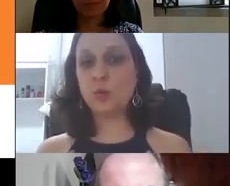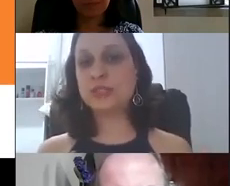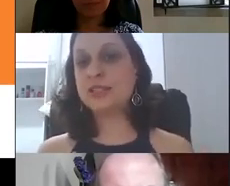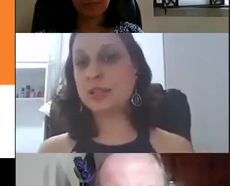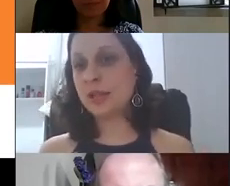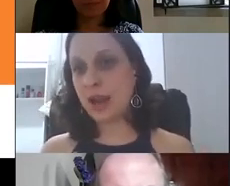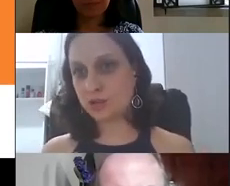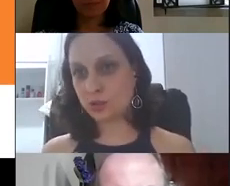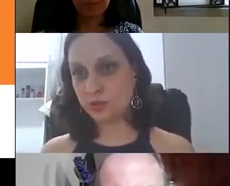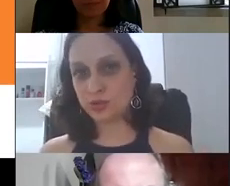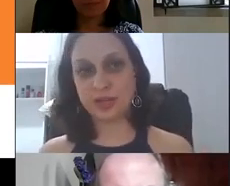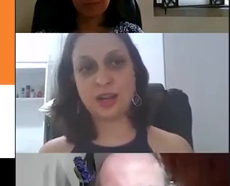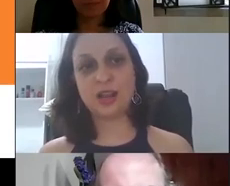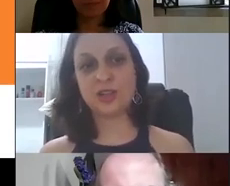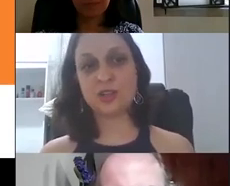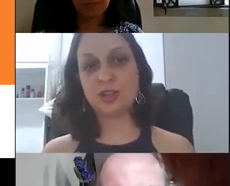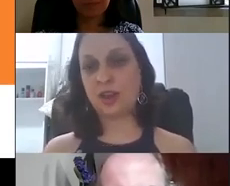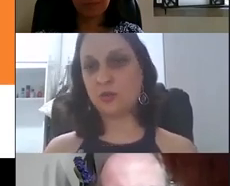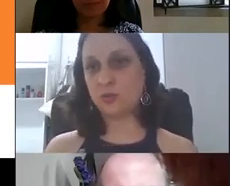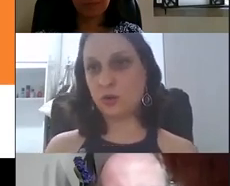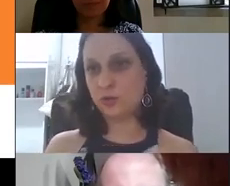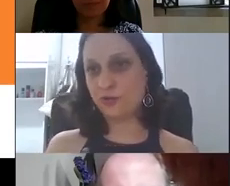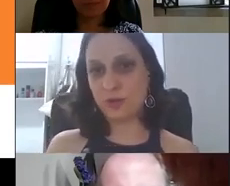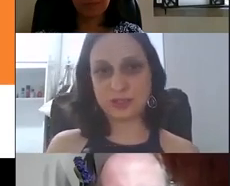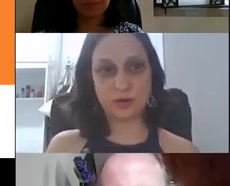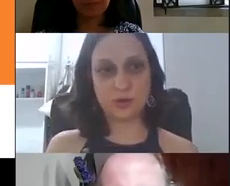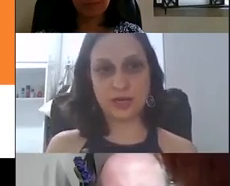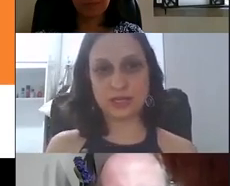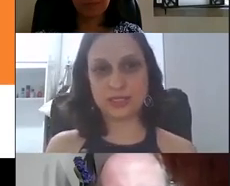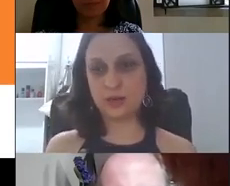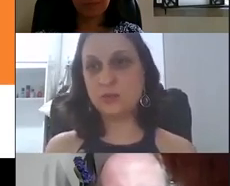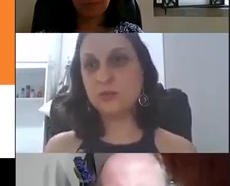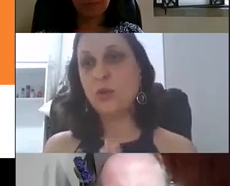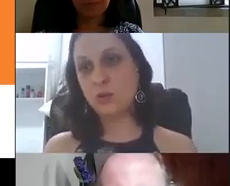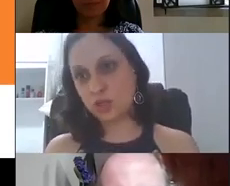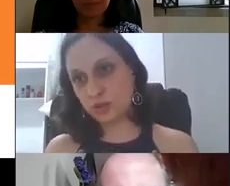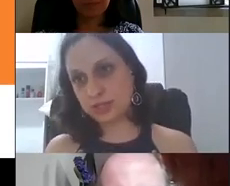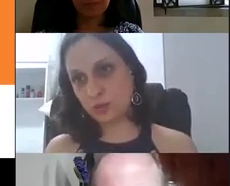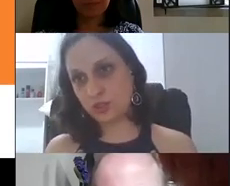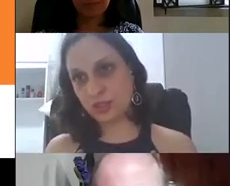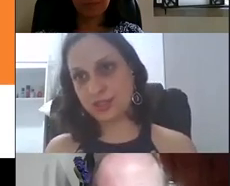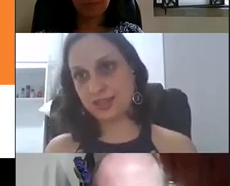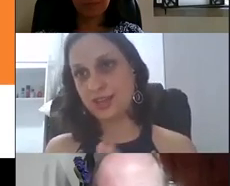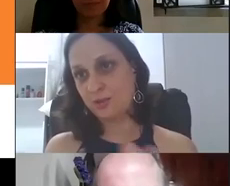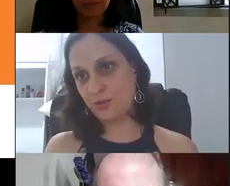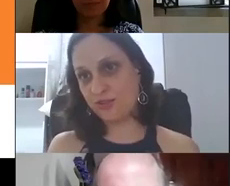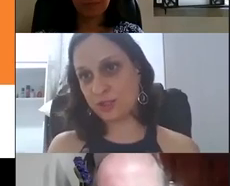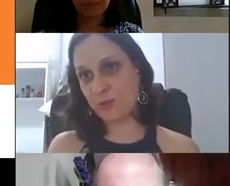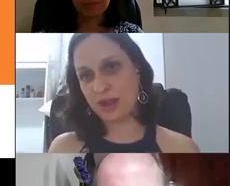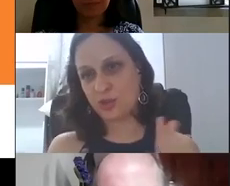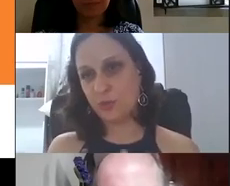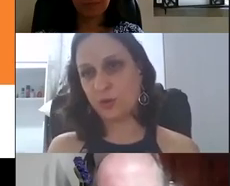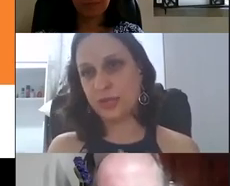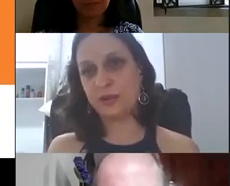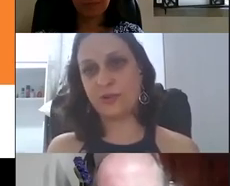subgrupos, eles são temáticos. A gente tem um subgrupo de informação e comunicação, um de educação e pesquisa, que é do qual eu faço